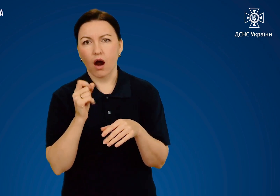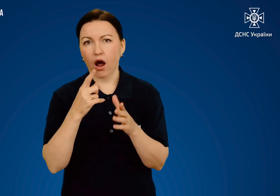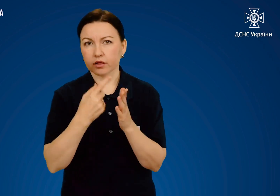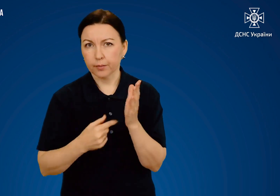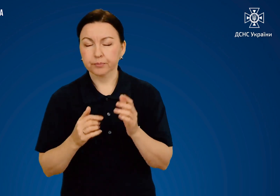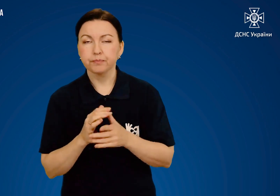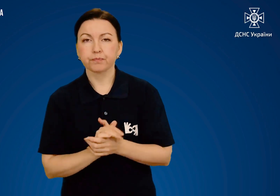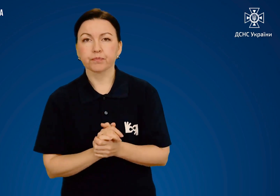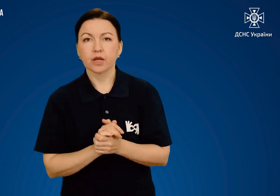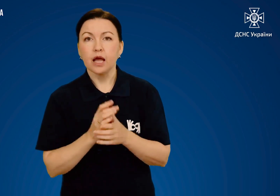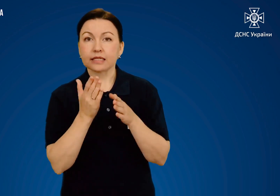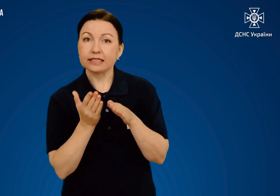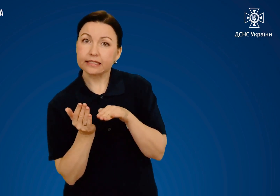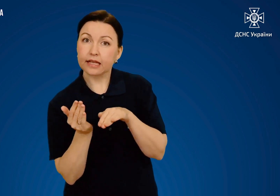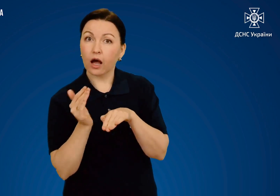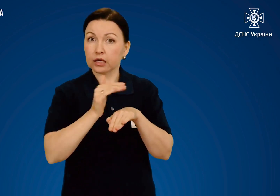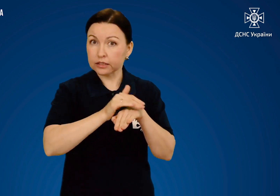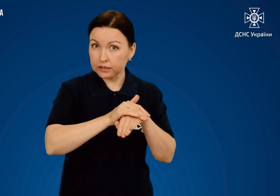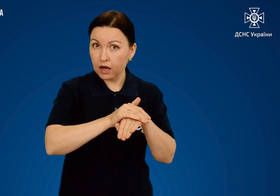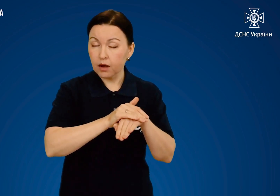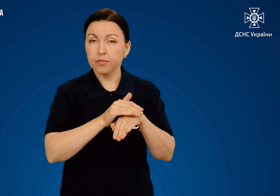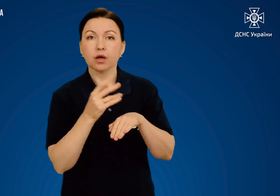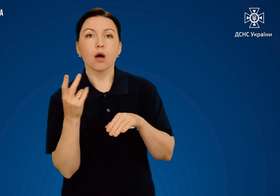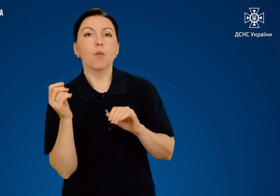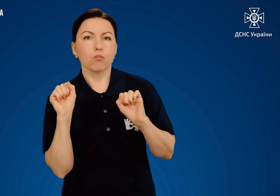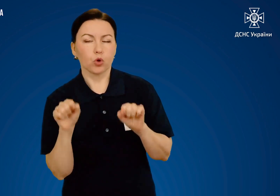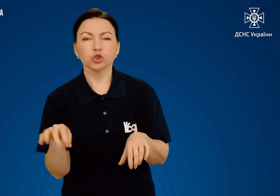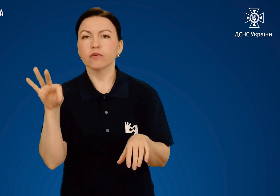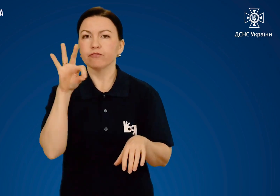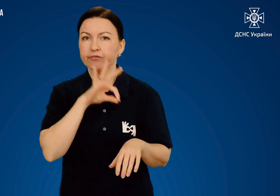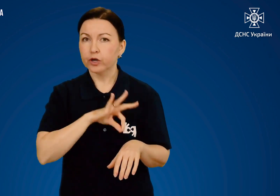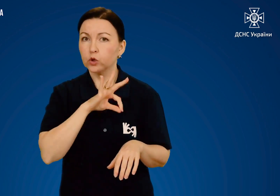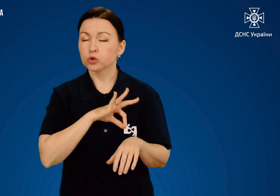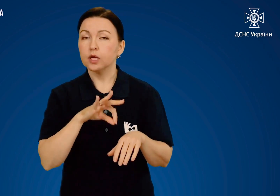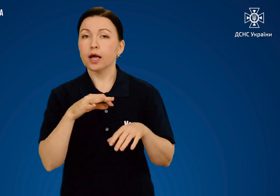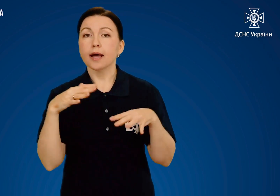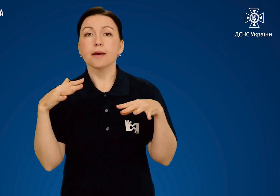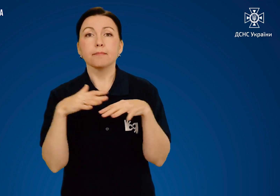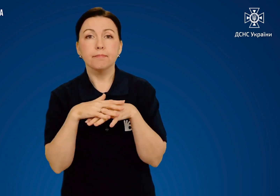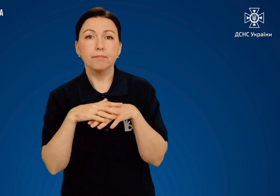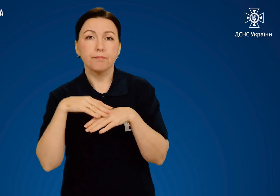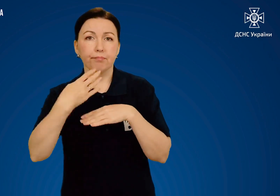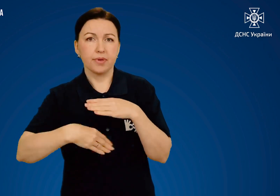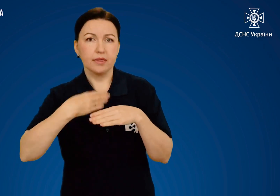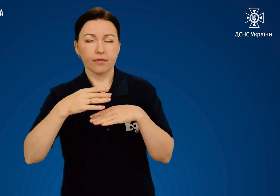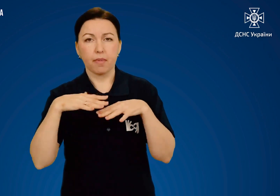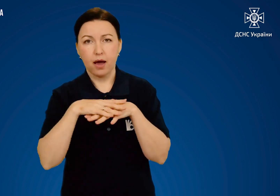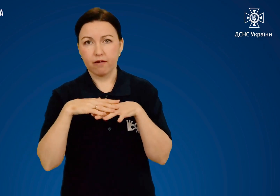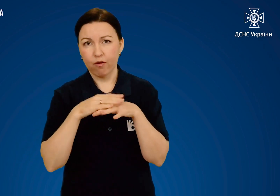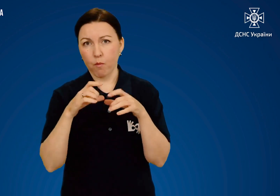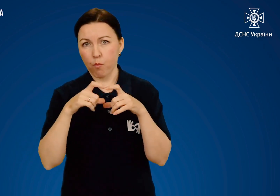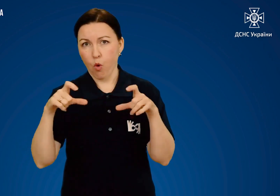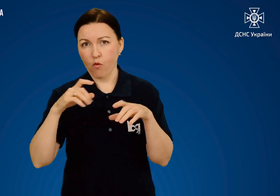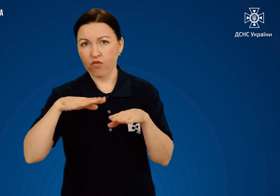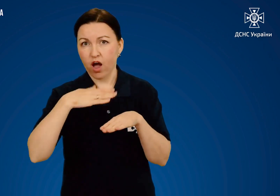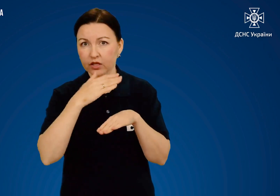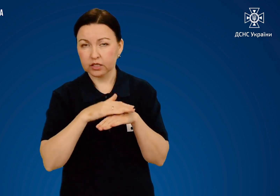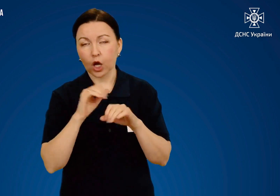Для закриття ушкодженої ділянки можна використати бинтово-марливу пов'язку,